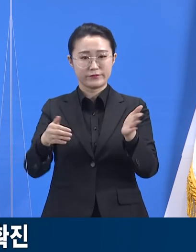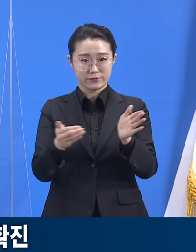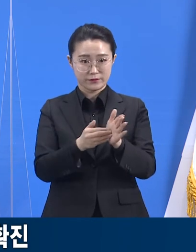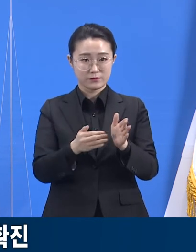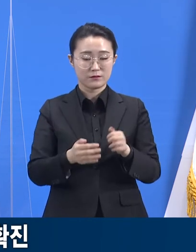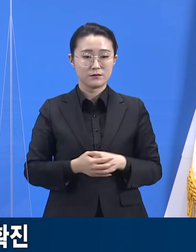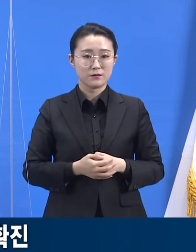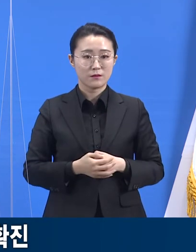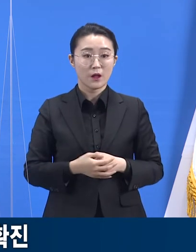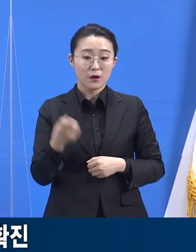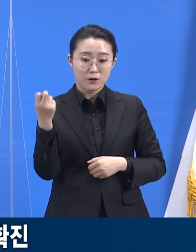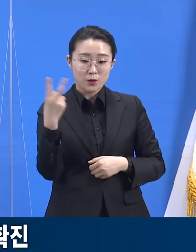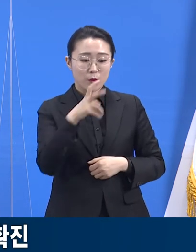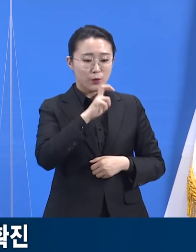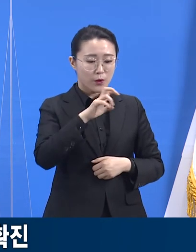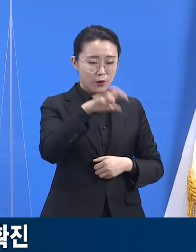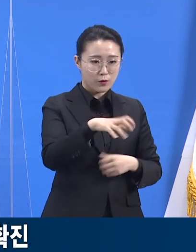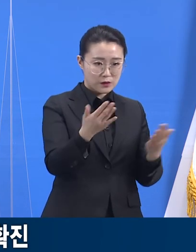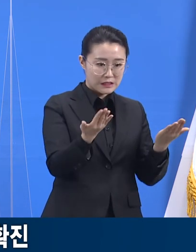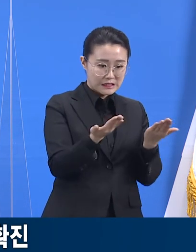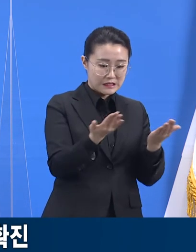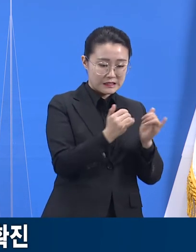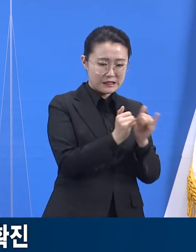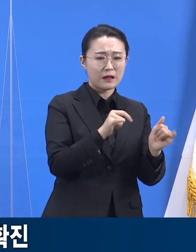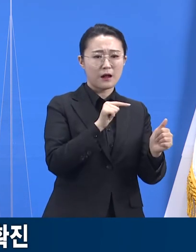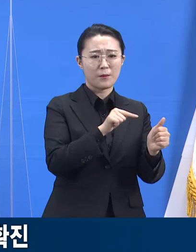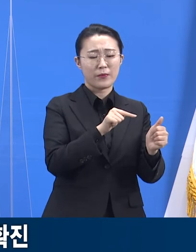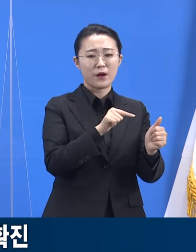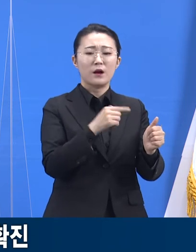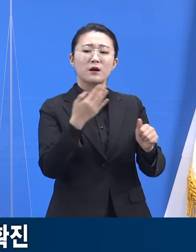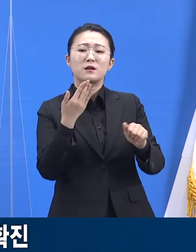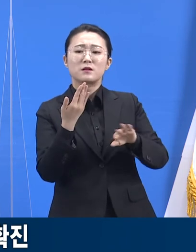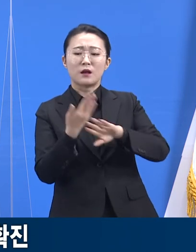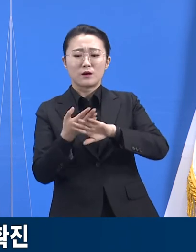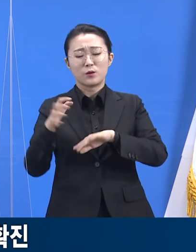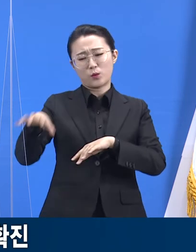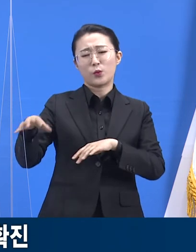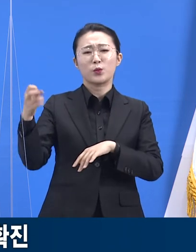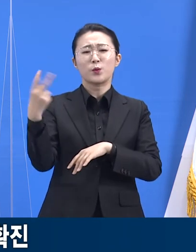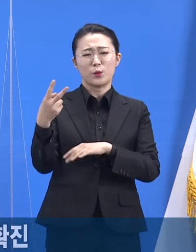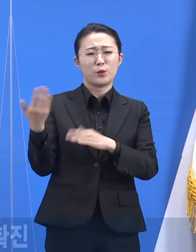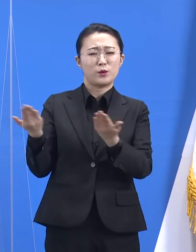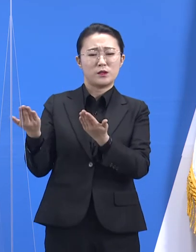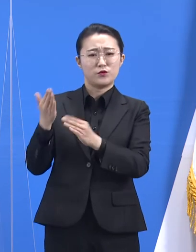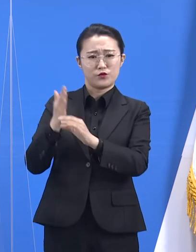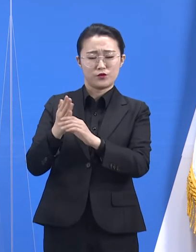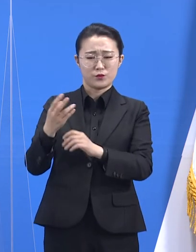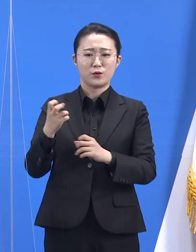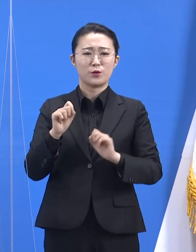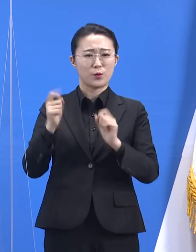노래방에서 근무한 것을 토대로 인근의 다른 노래방들에도 추가적인 조사를 진행 중입니다.